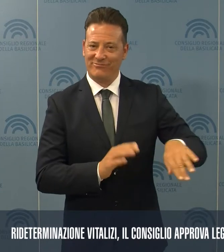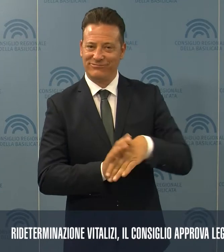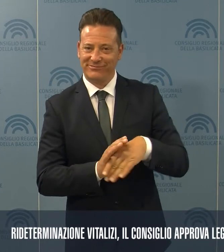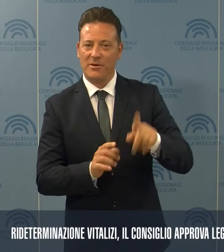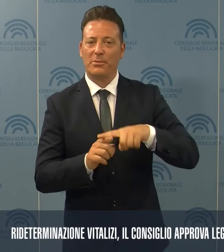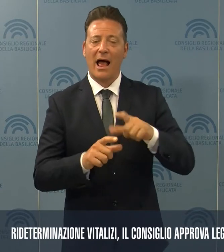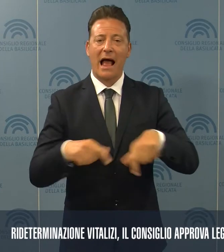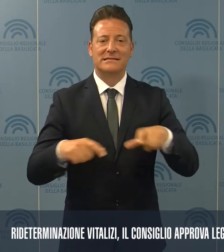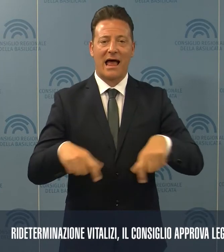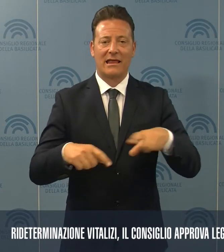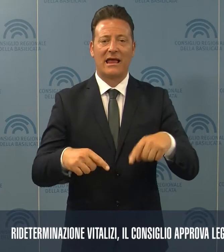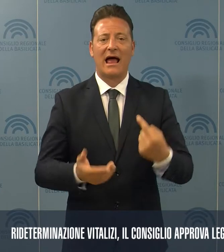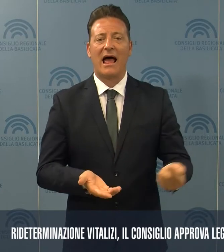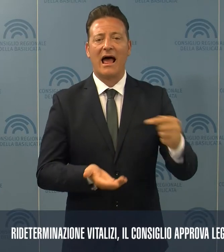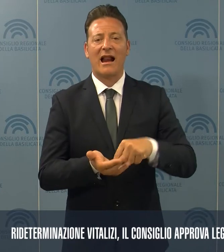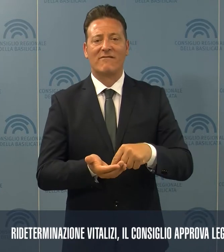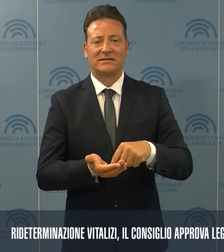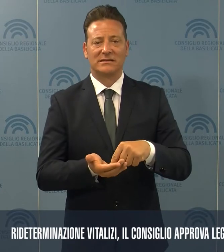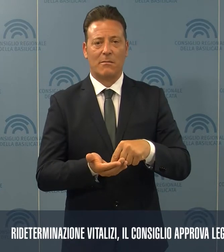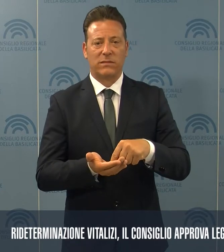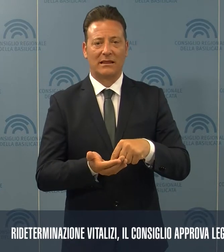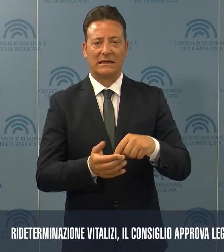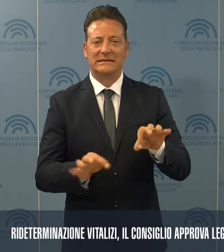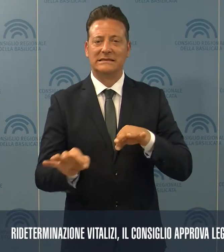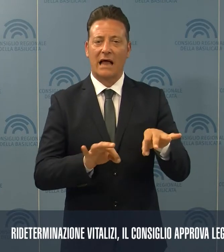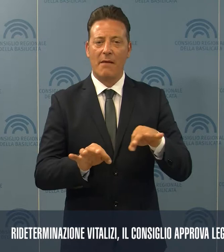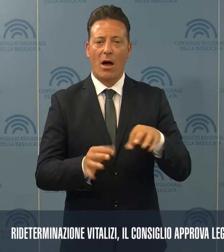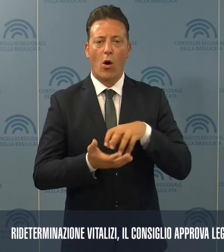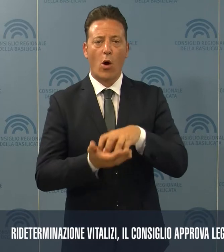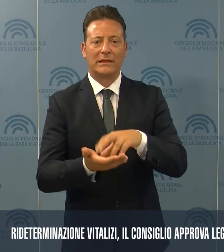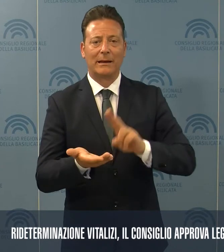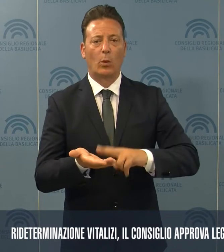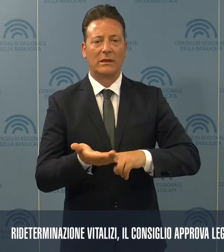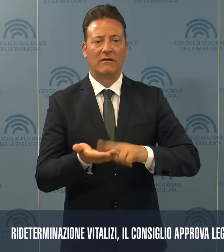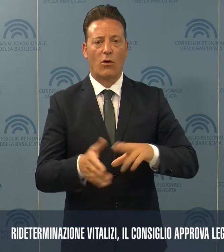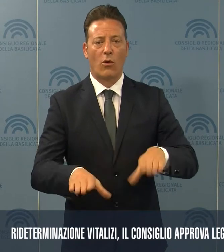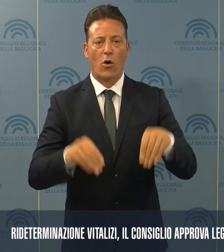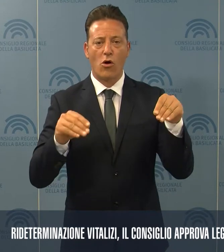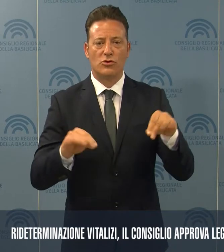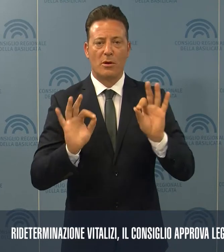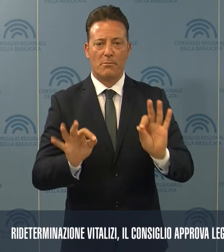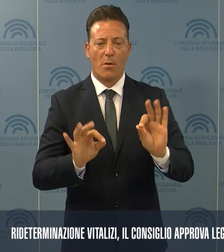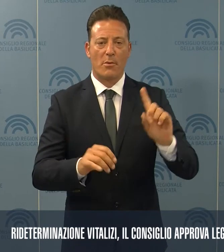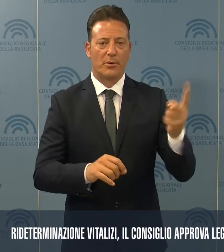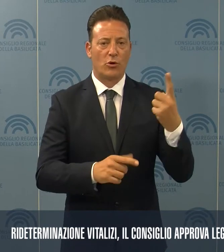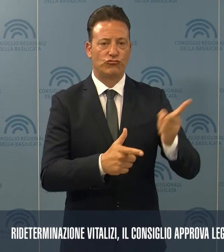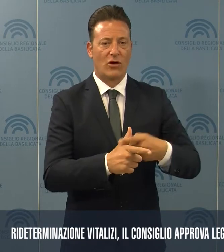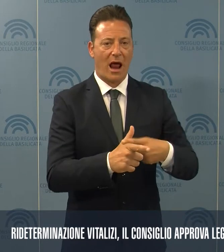assegni di reversibilità con il sistema contributivo a partire dal 1 gennaio 2020.